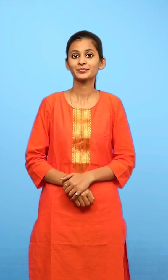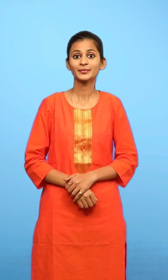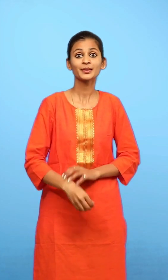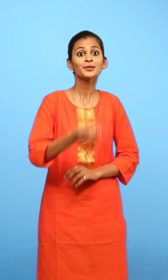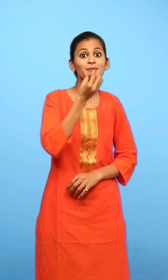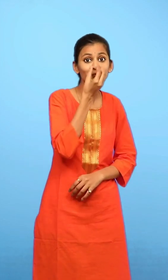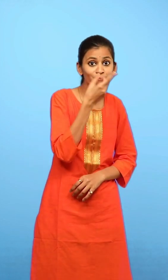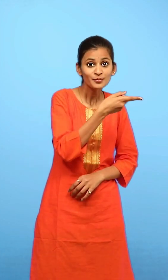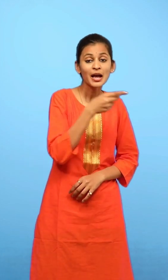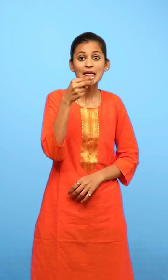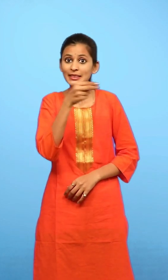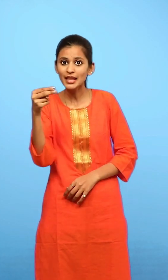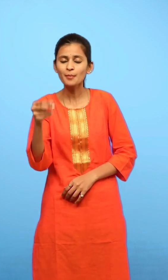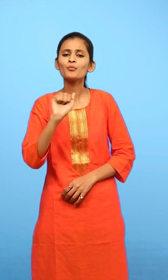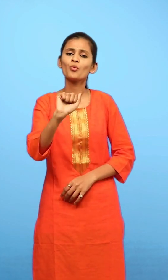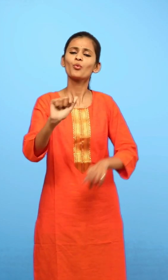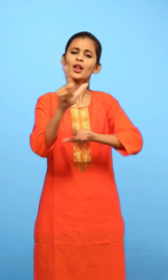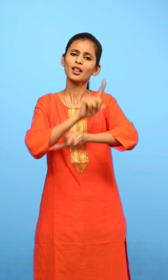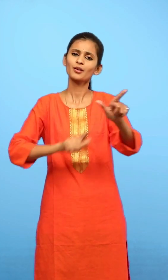फूलों के नाम अपनी भाशा में लिखो